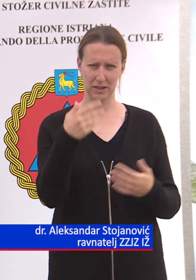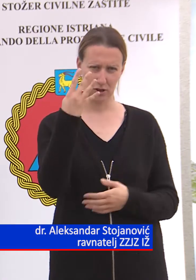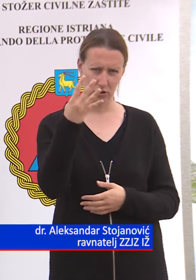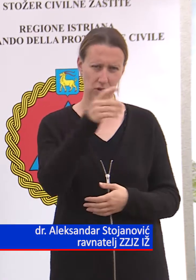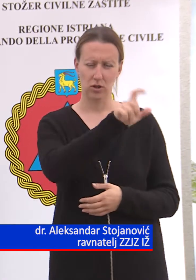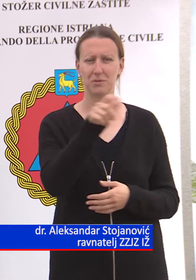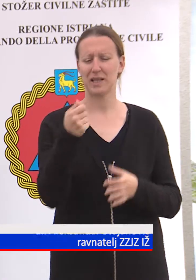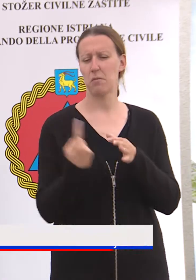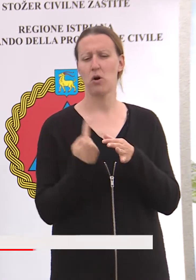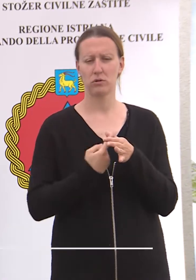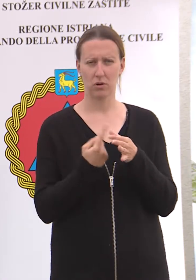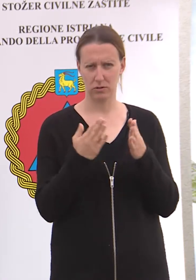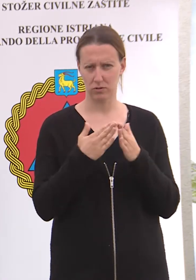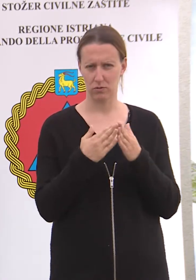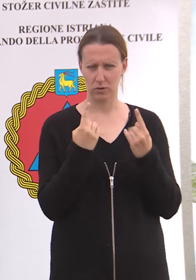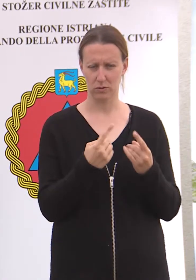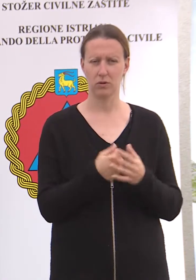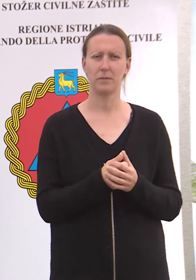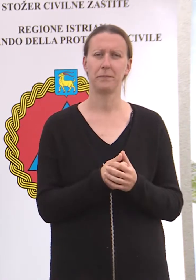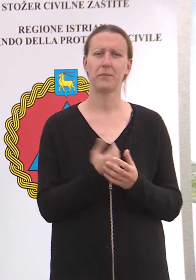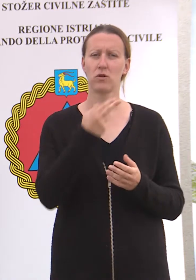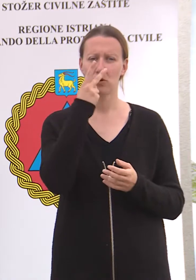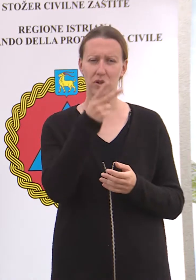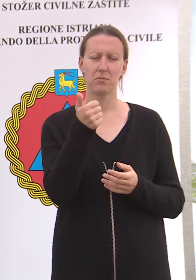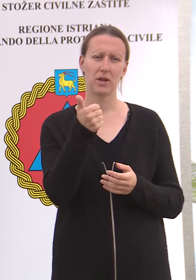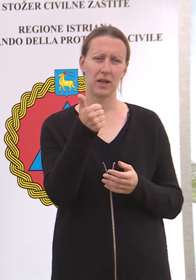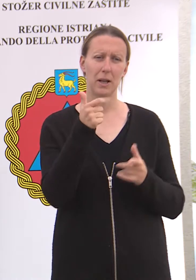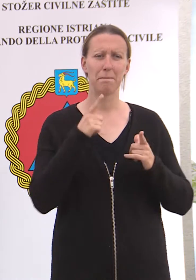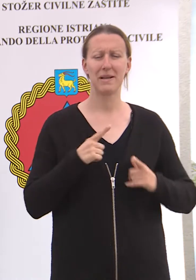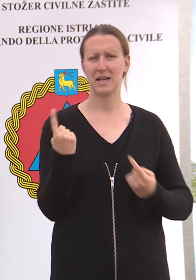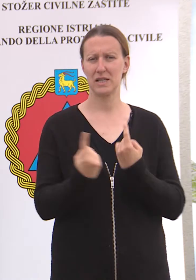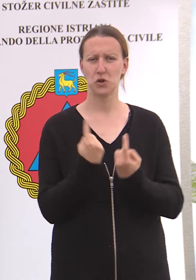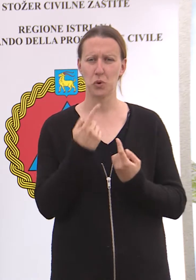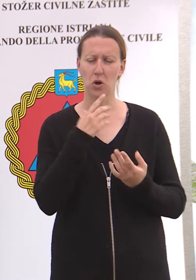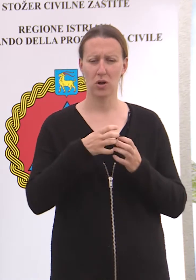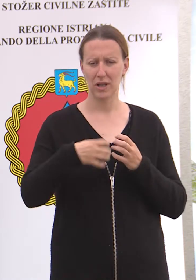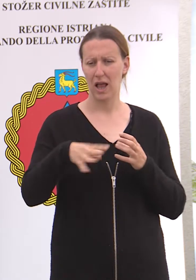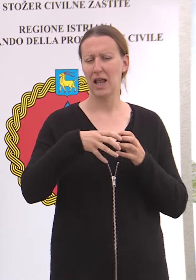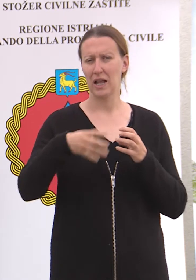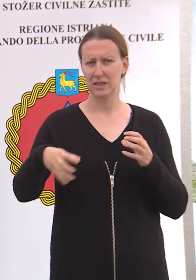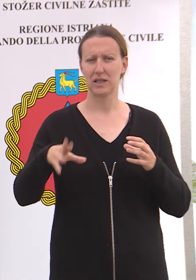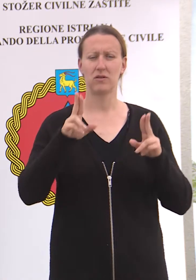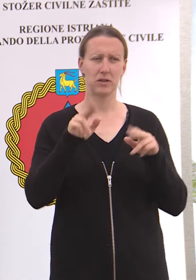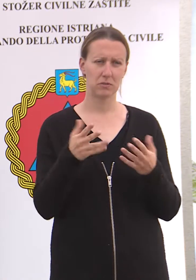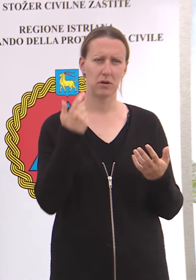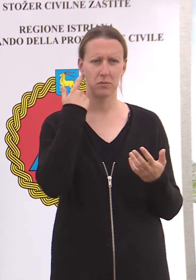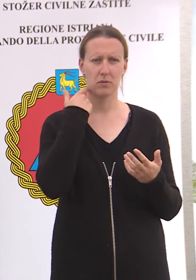osobe. Evo kao što vidite imamo jednu mirnu i stabljenu situaciju koja se i dalje nastavlja. Imamo